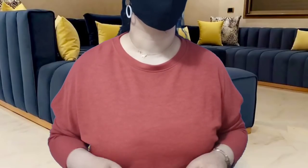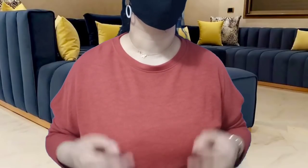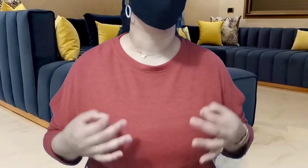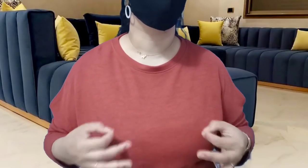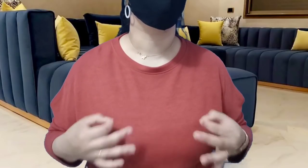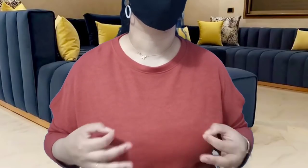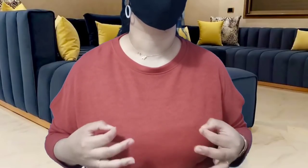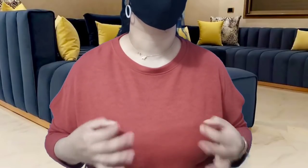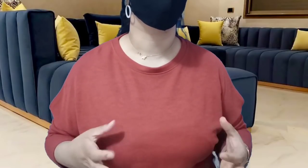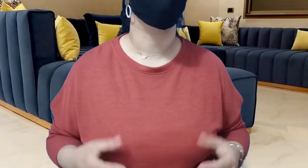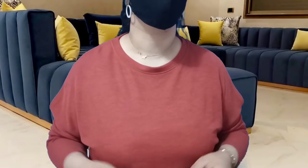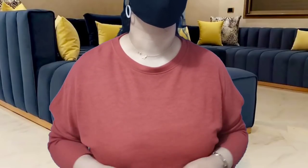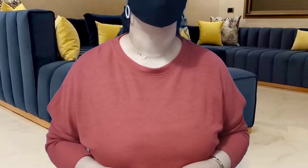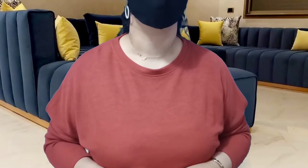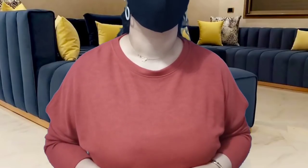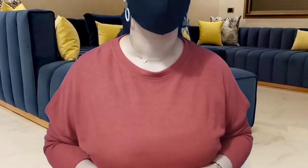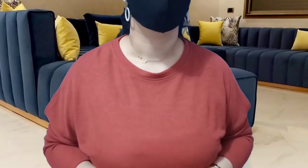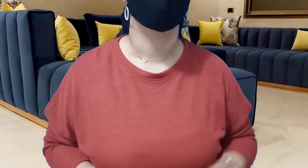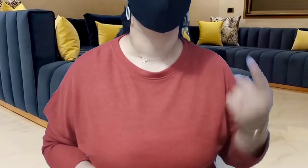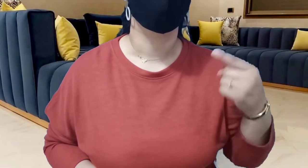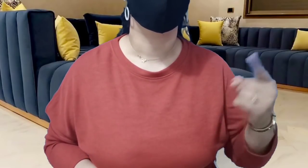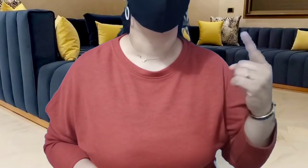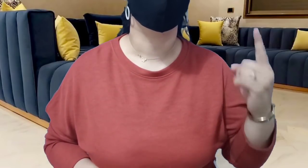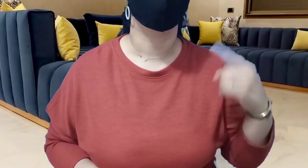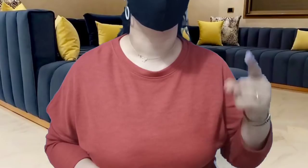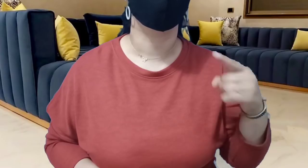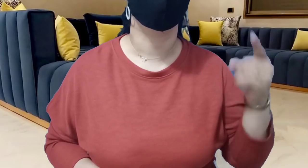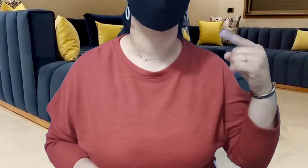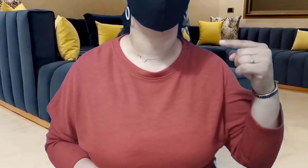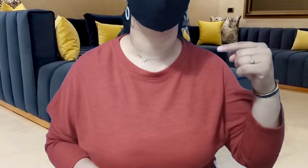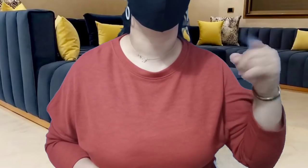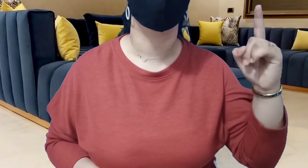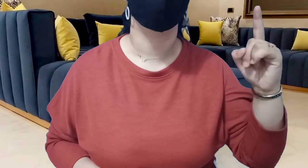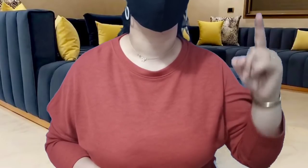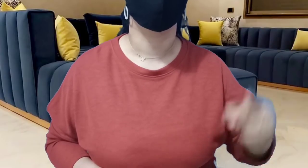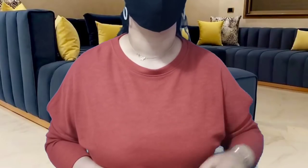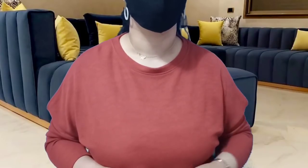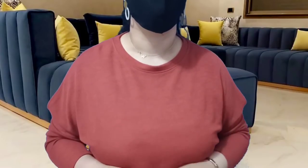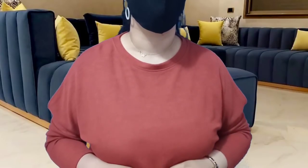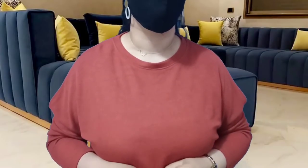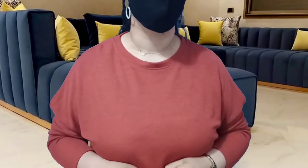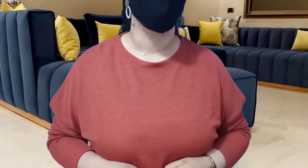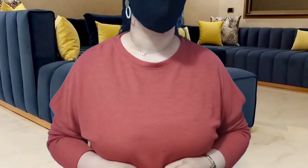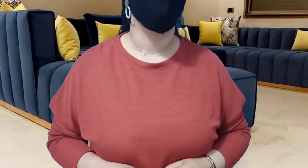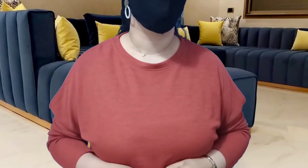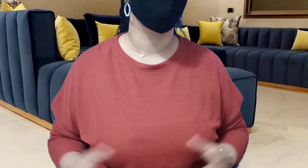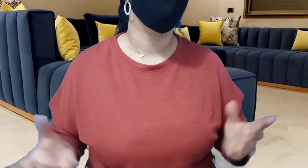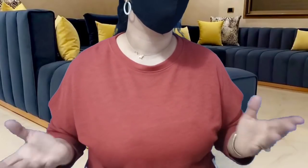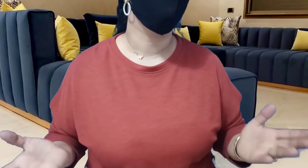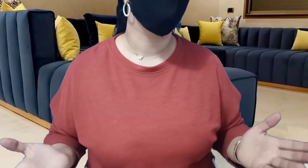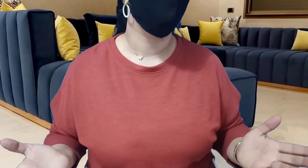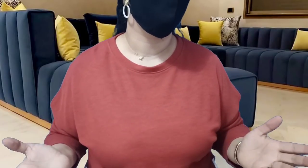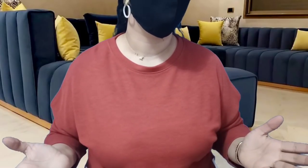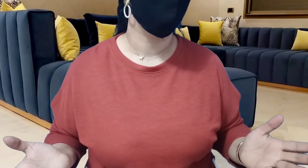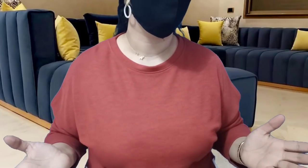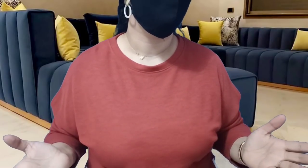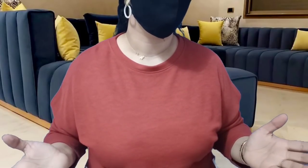الفاشلة من صنع جاهل ابن الجهلاء هادش كله باش ما يعطيهاش